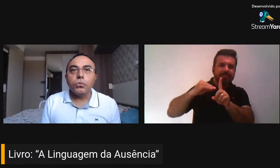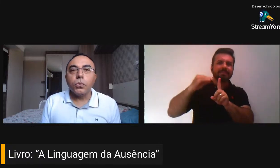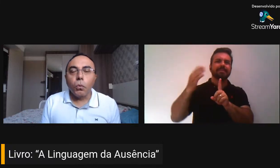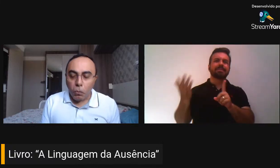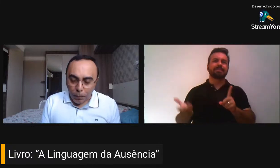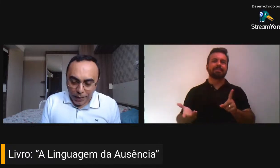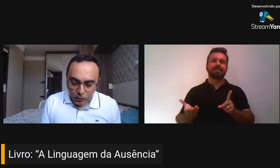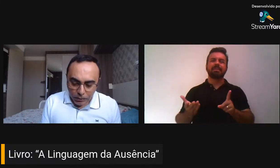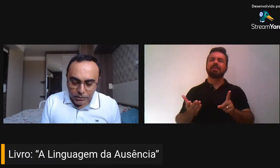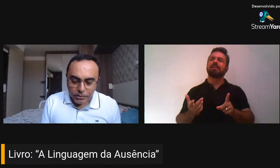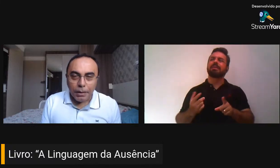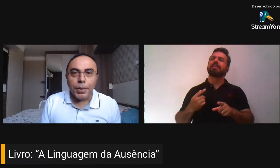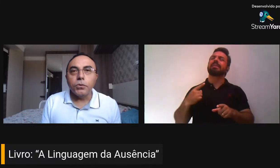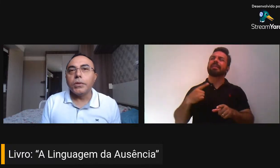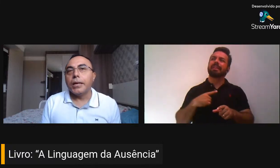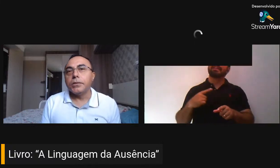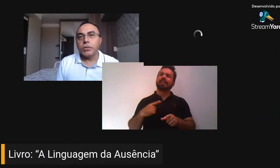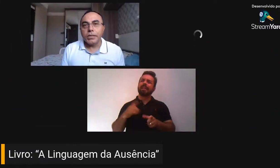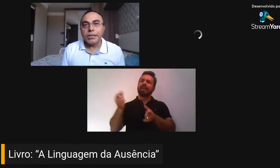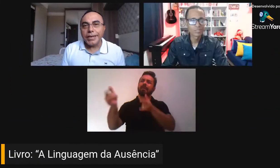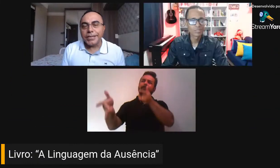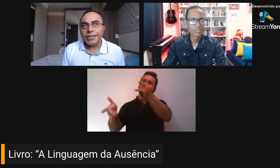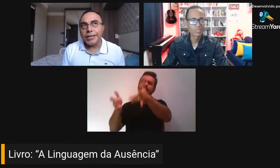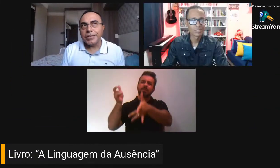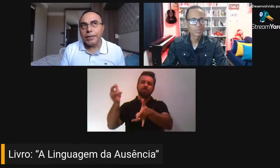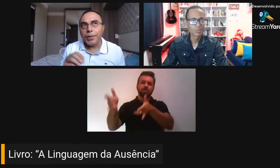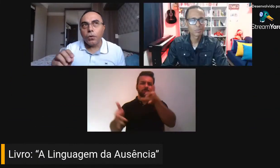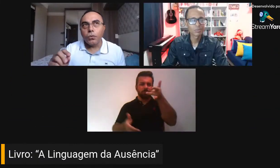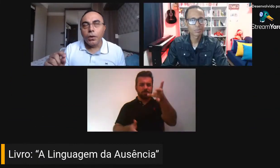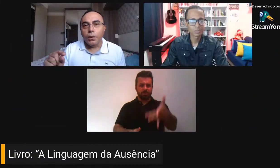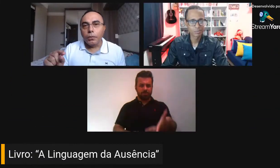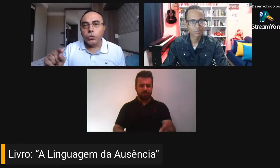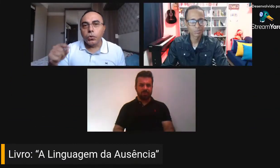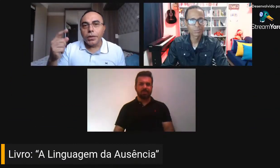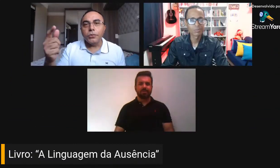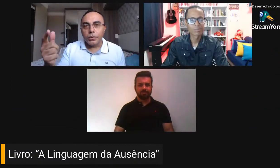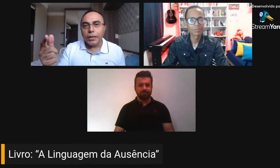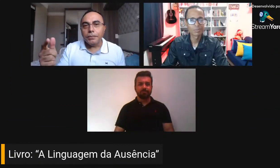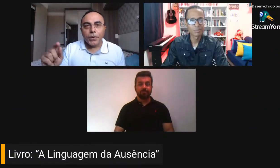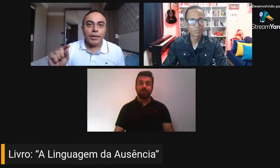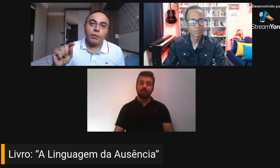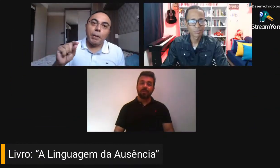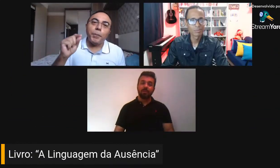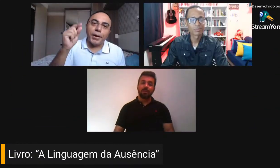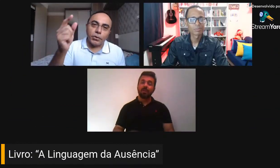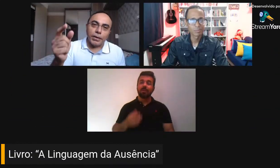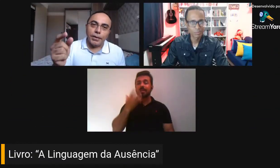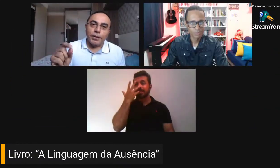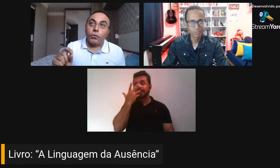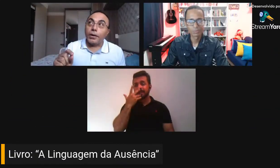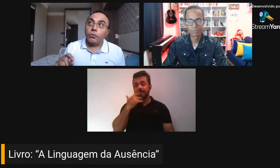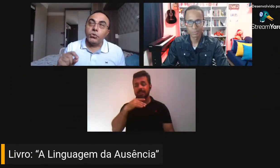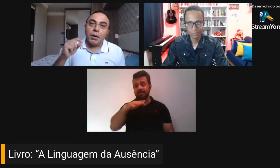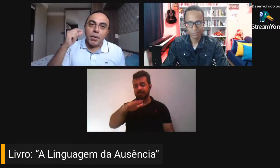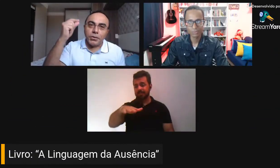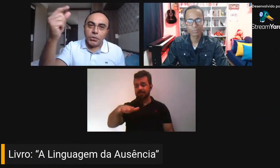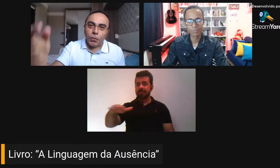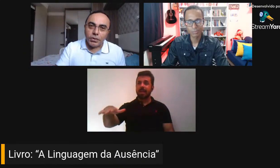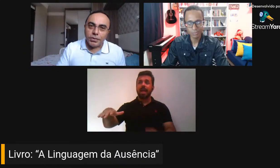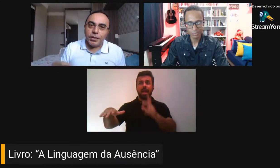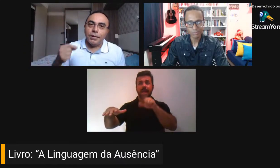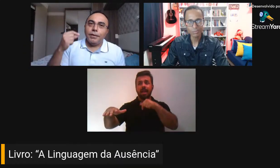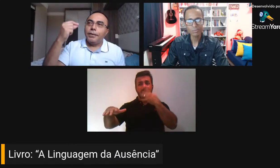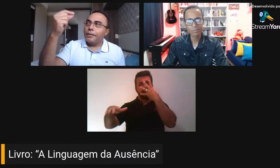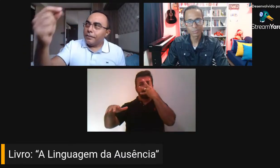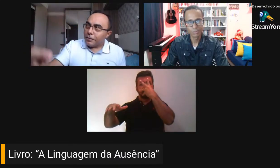relento como pérolas abandonadas, ou seja, as crianças são sempre algo muito lindo, ela é uma pérola, ou ela é um diamante